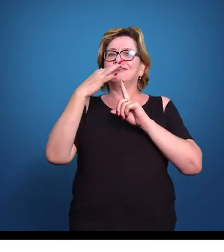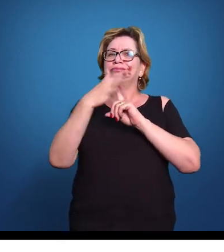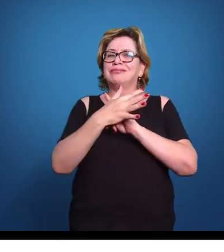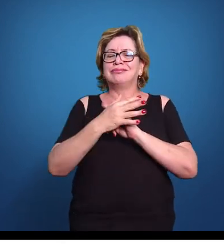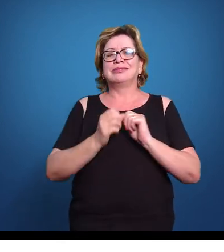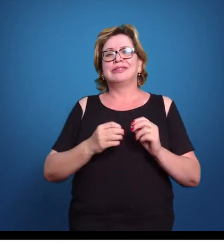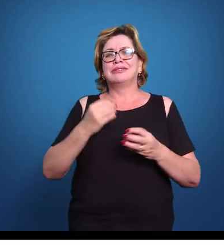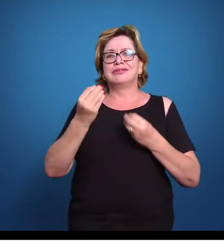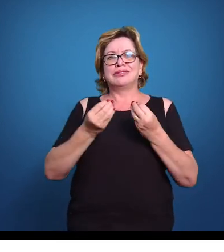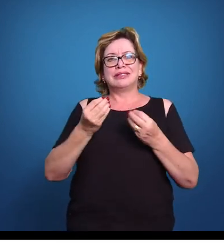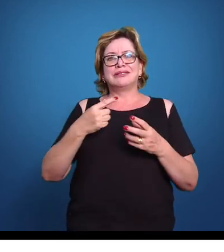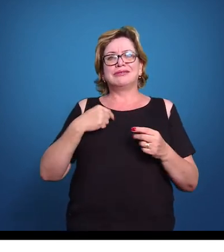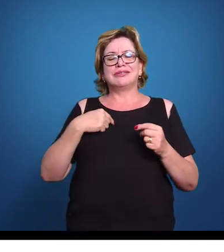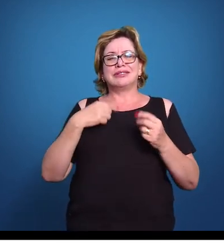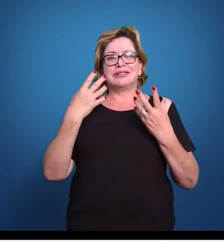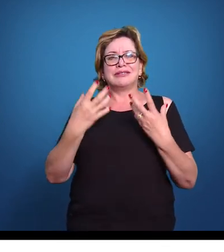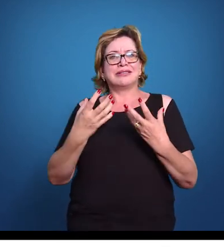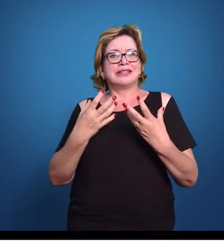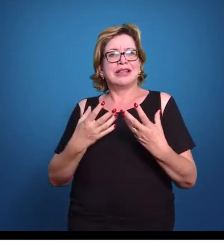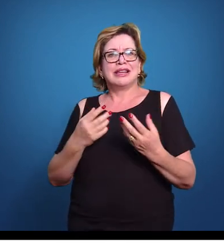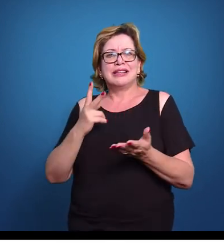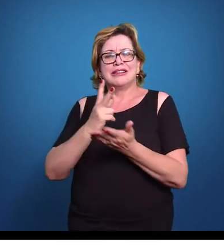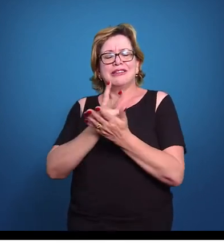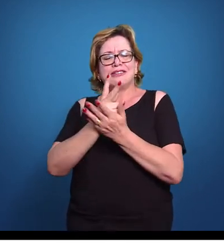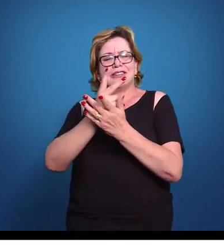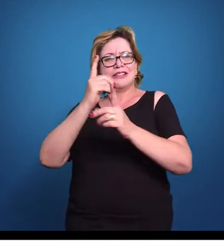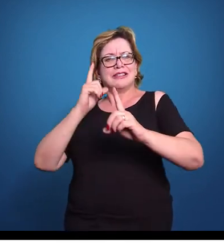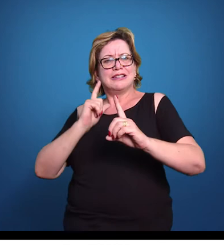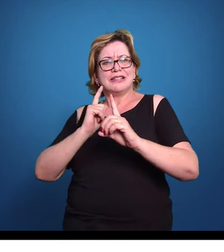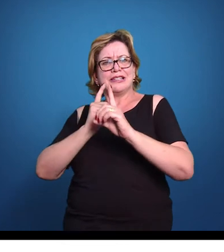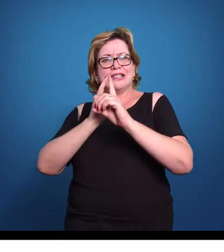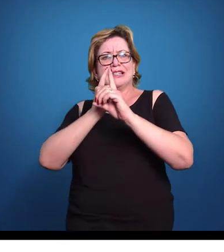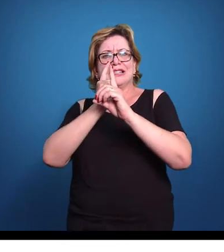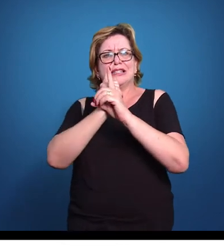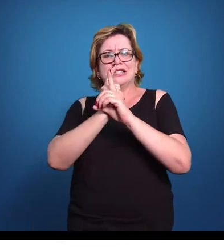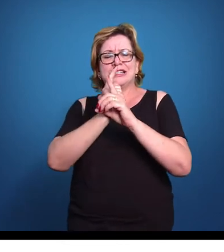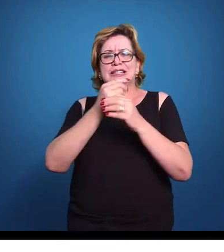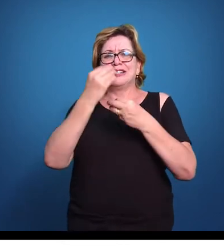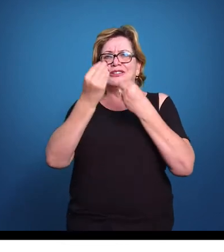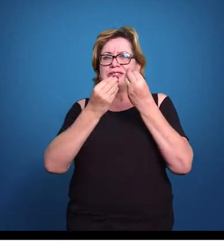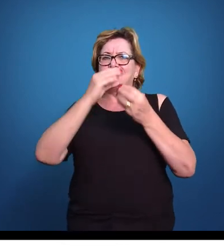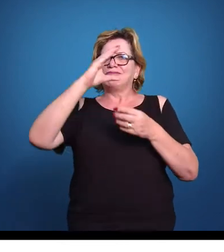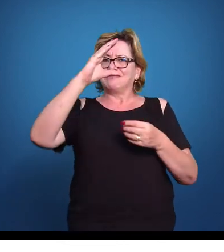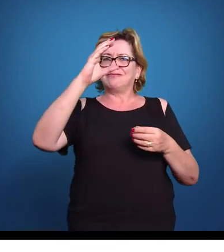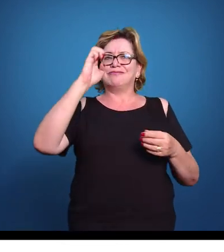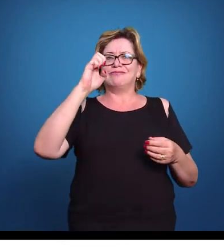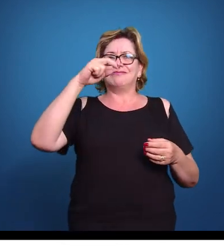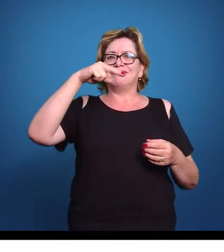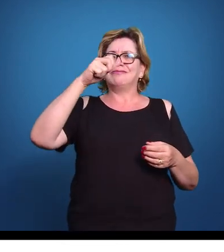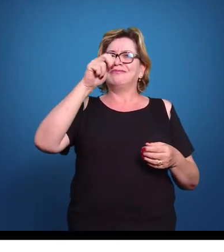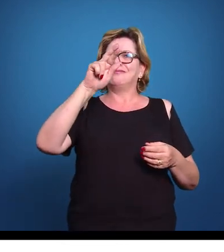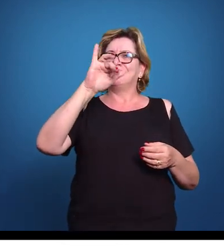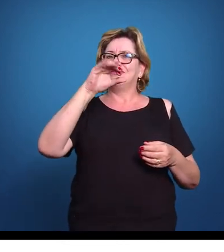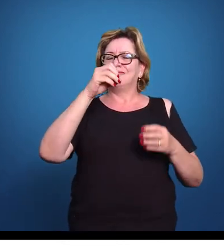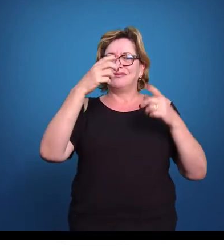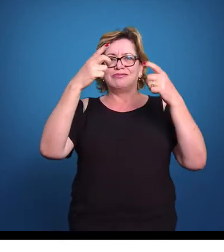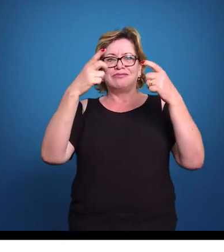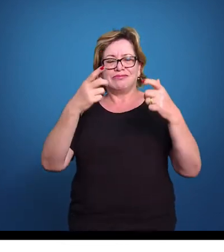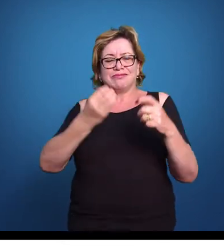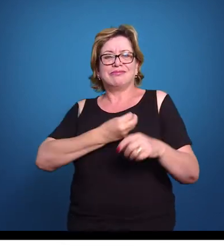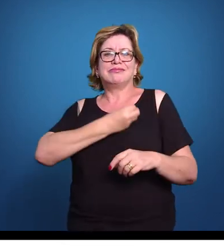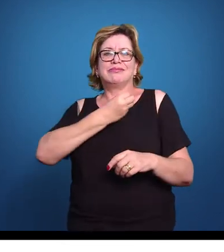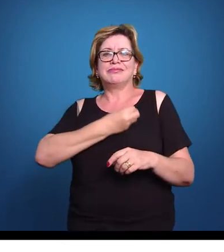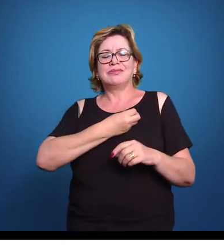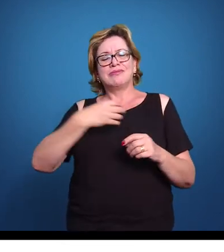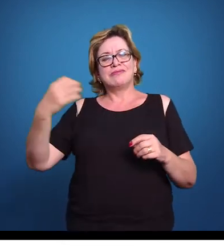e encontra nos cenários e no ambiente onde ele está inserido,